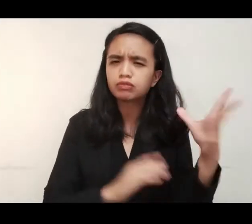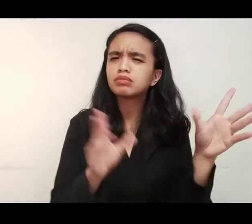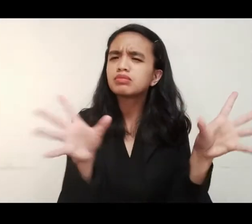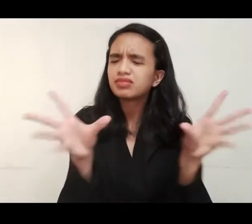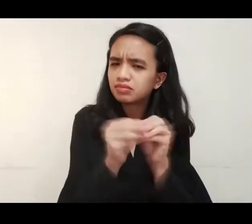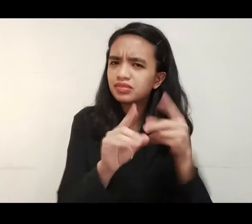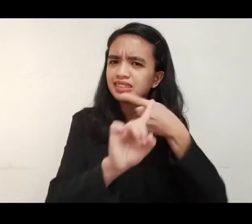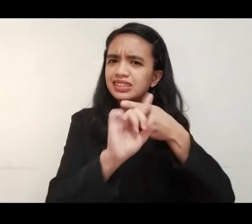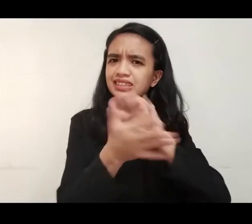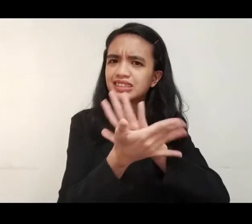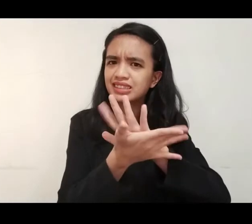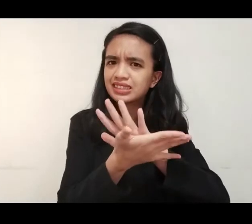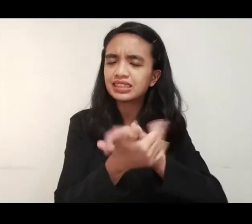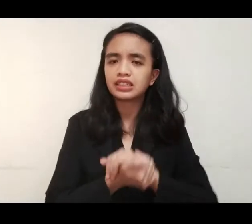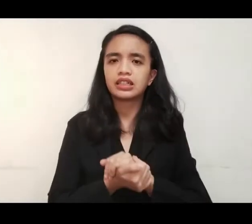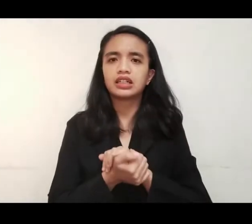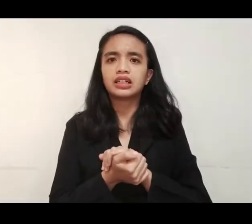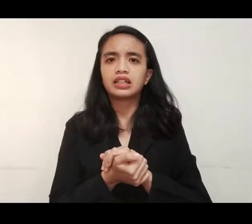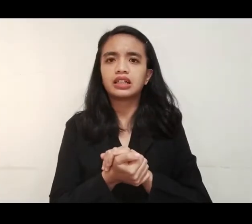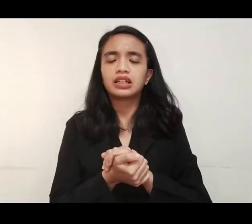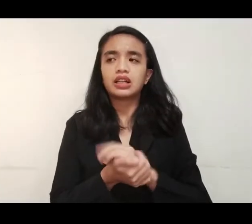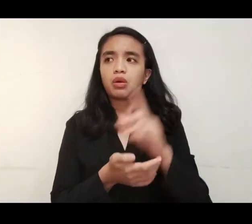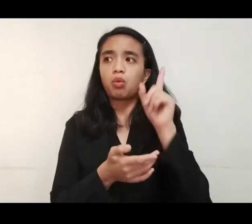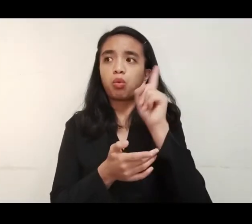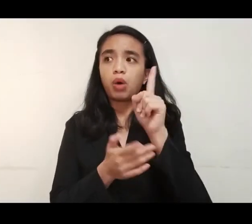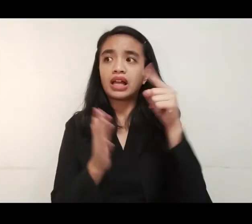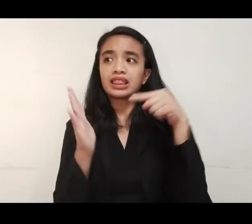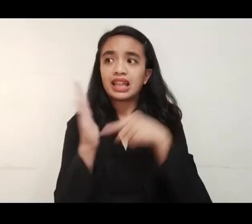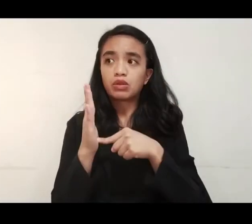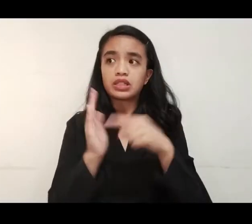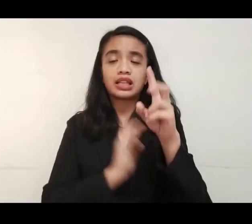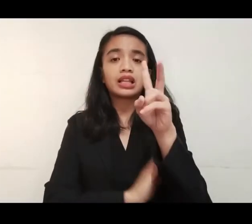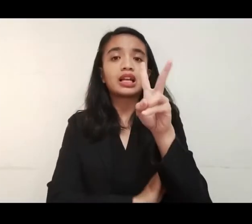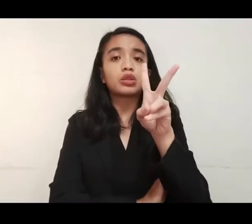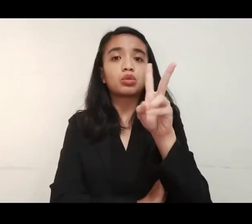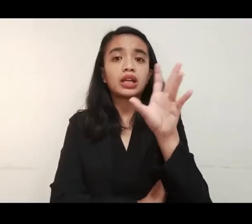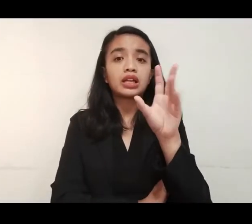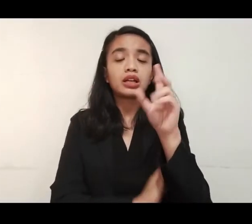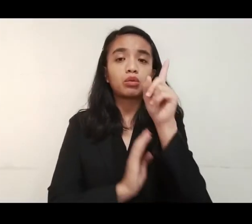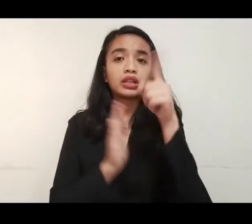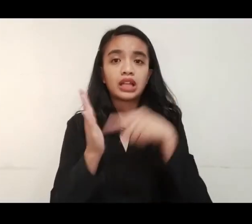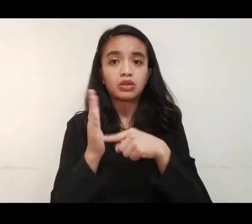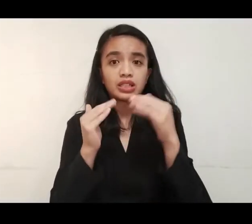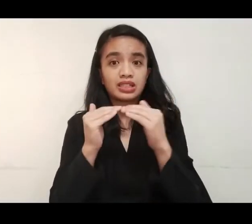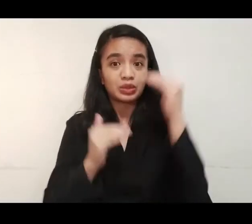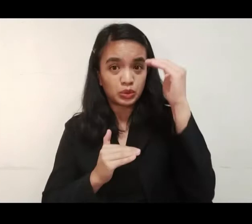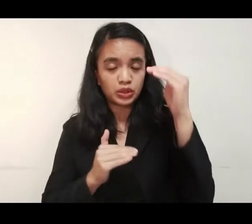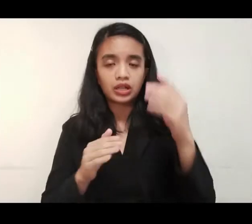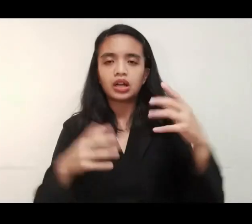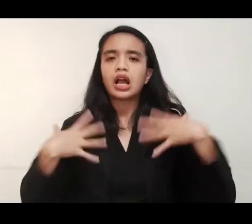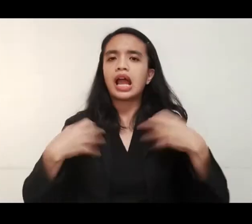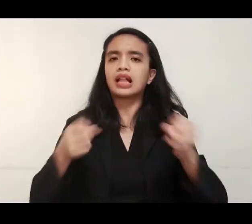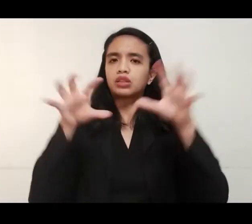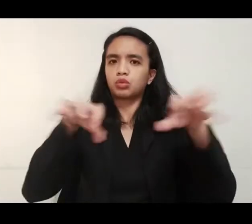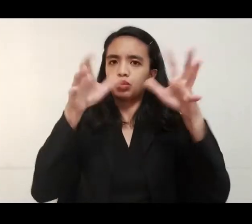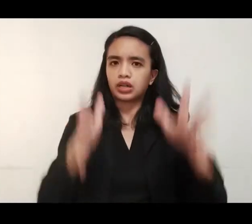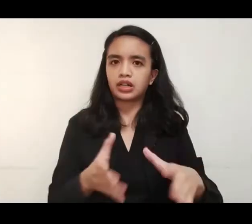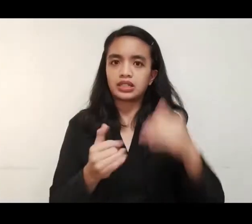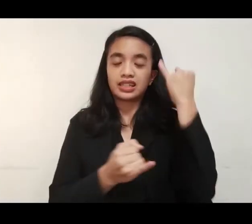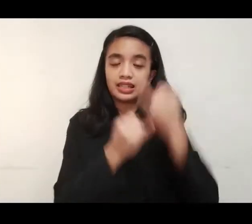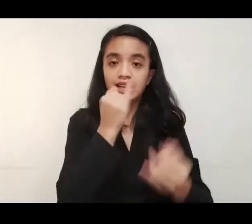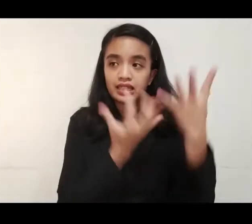na kinabibilangan ng mahigit 1,300 health workers. Sa pinakahuling tala,